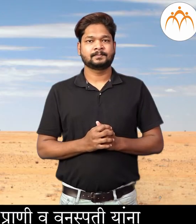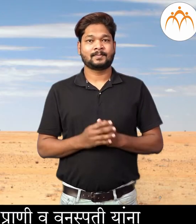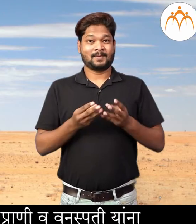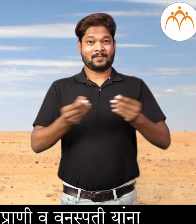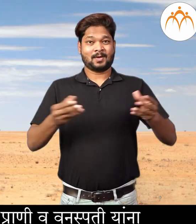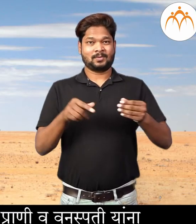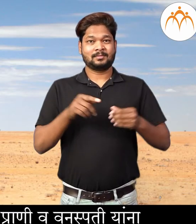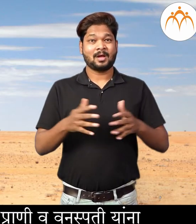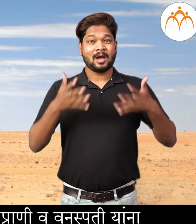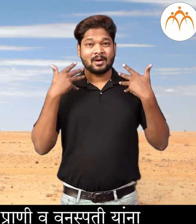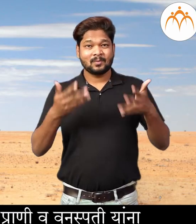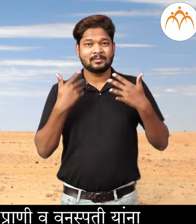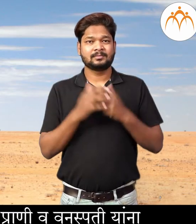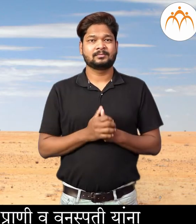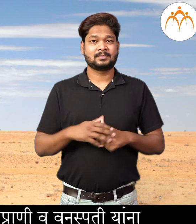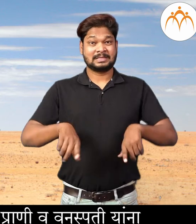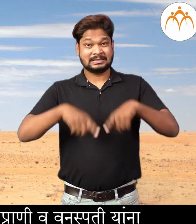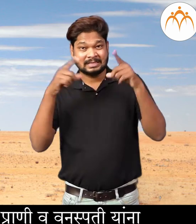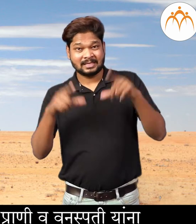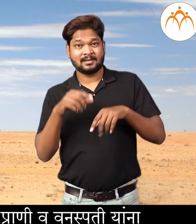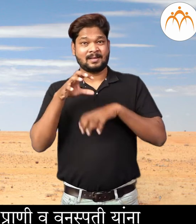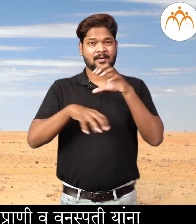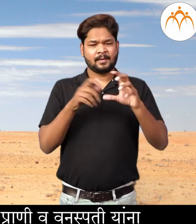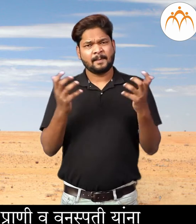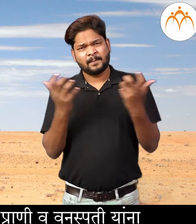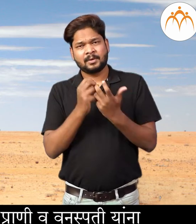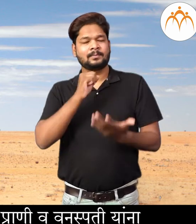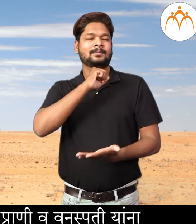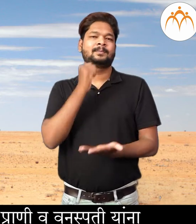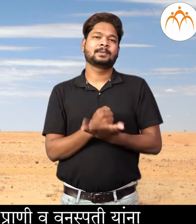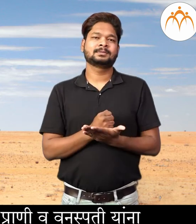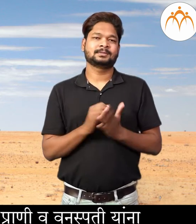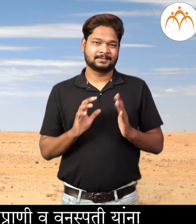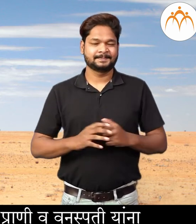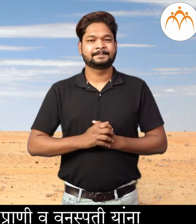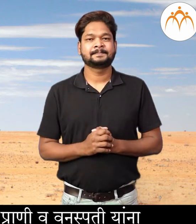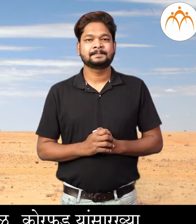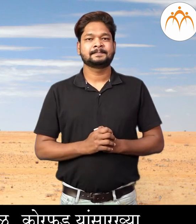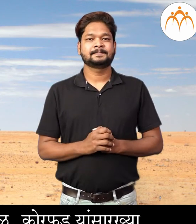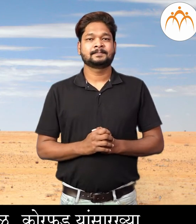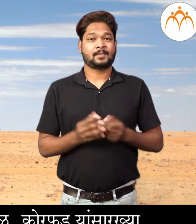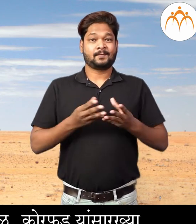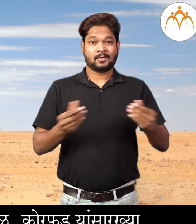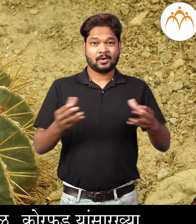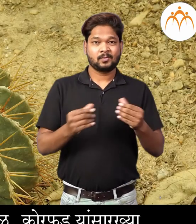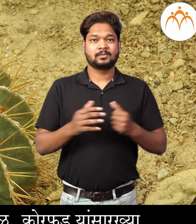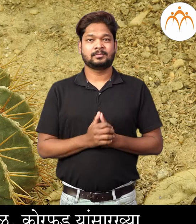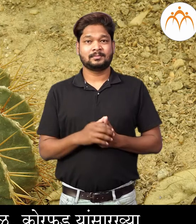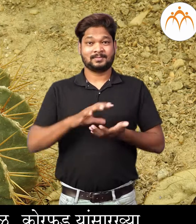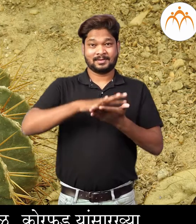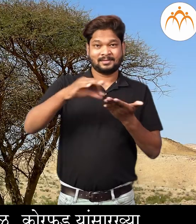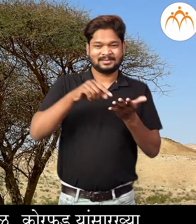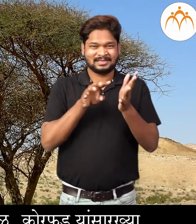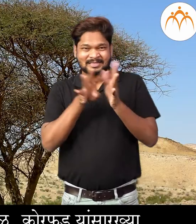वालवंटातील हवा मानाशी तेथिल प्राणी ववनस्पती यानना जुडवोन घ्यावे लागते वालवंटीय प्रदेशात